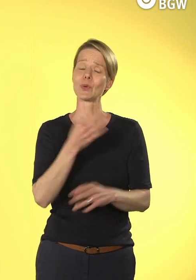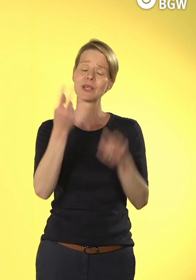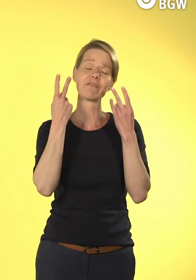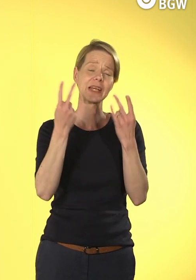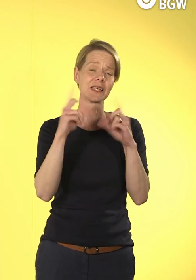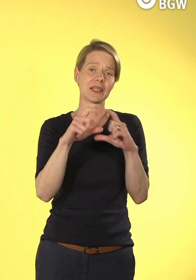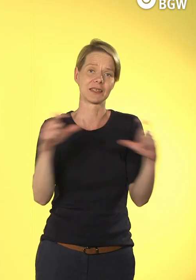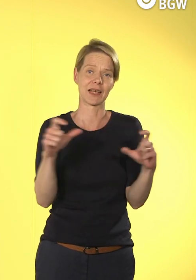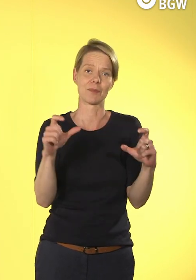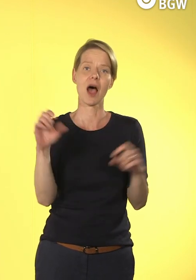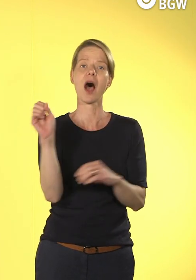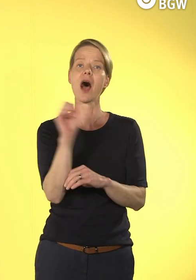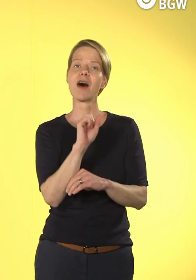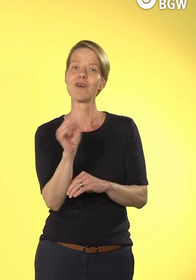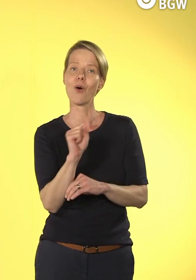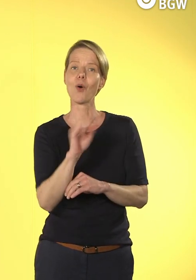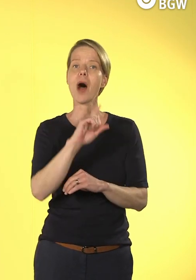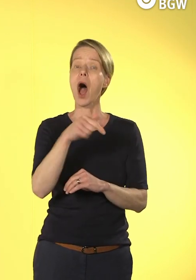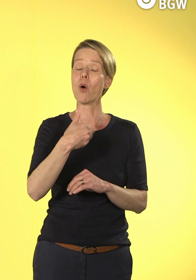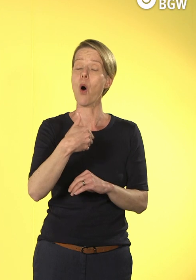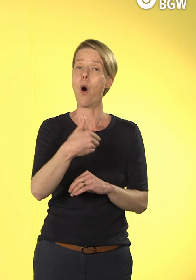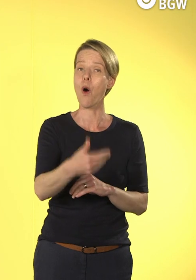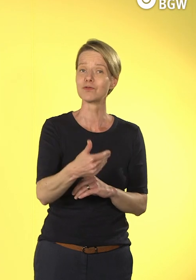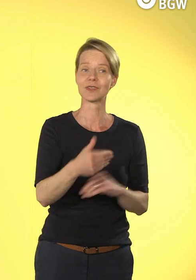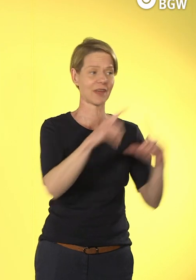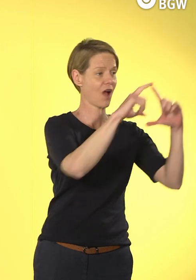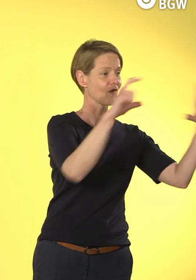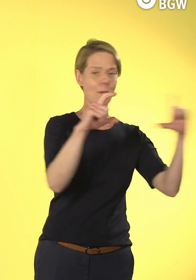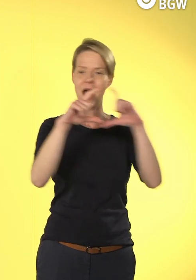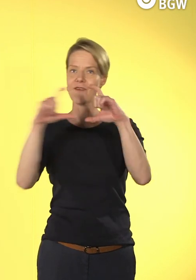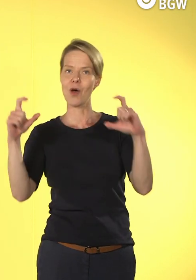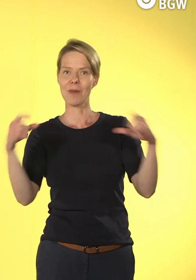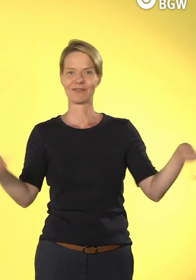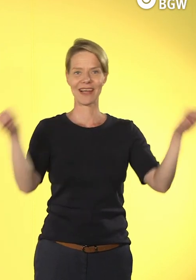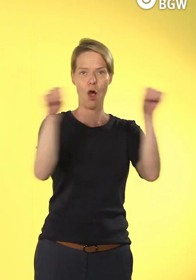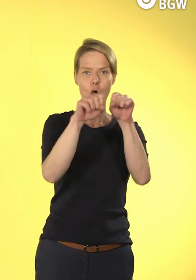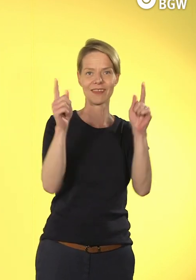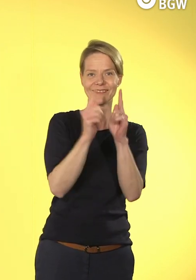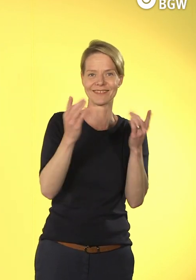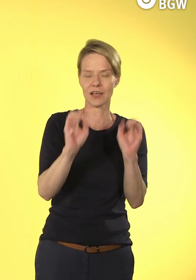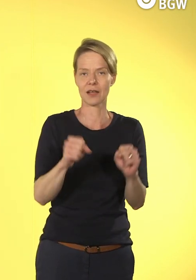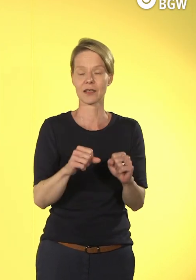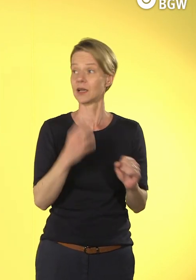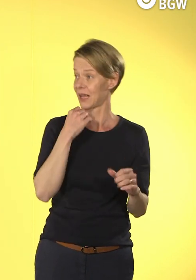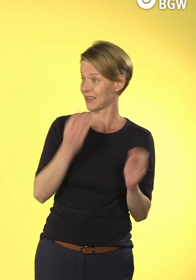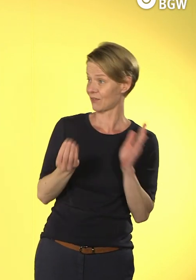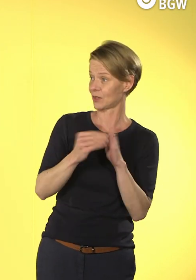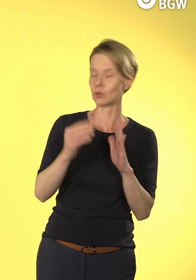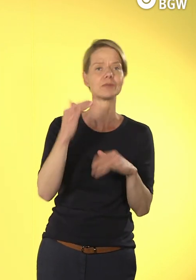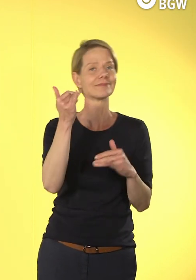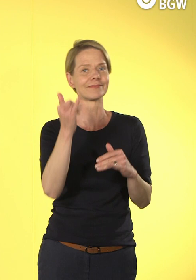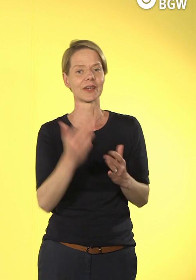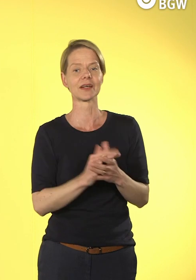weil da auch Geschäftsmodelle dahinter liegen können. Das hat dann wieder eine Verknüpfung zur Finanzsicht. Darf ich das mal ergänzen? Ja. Dann würde